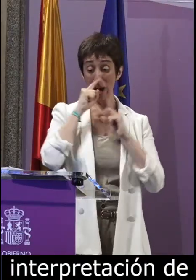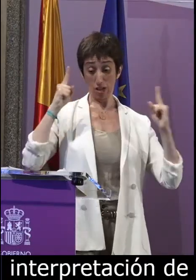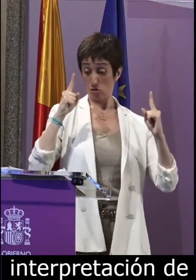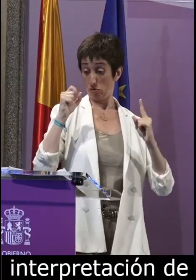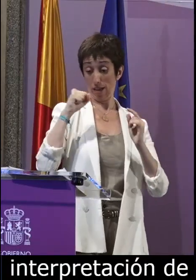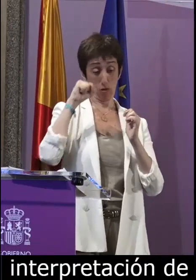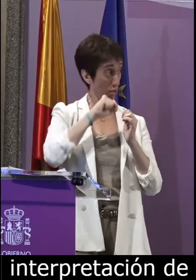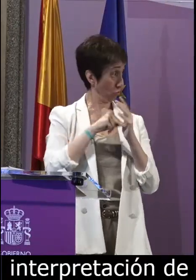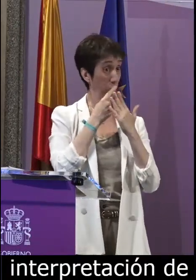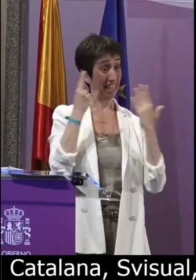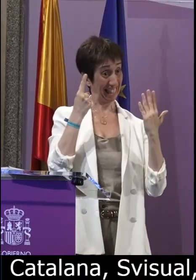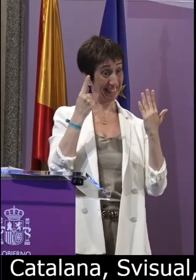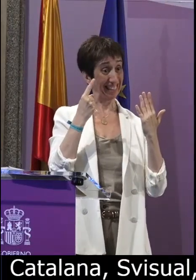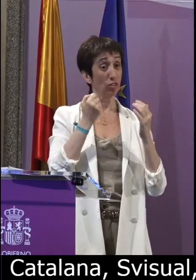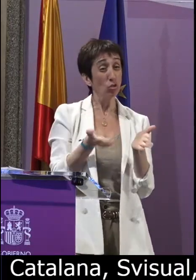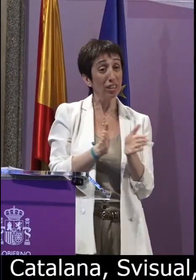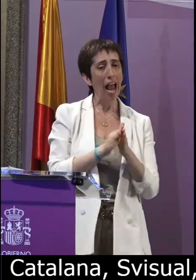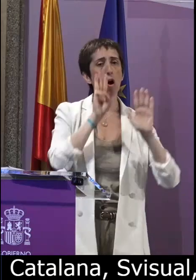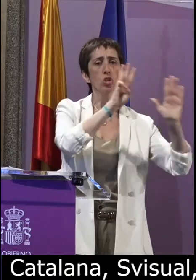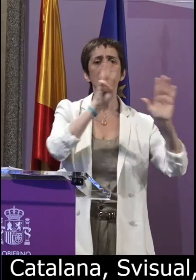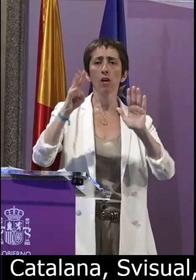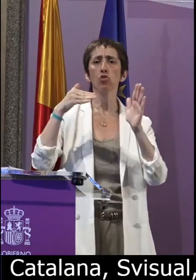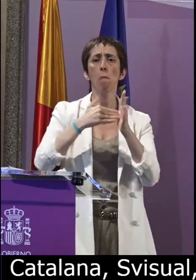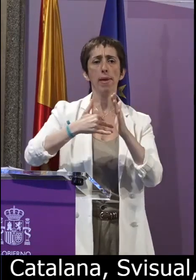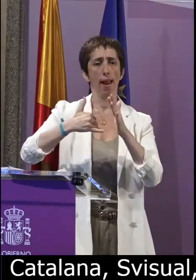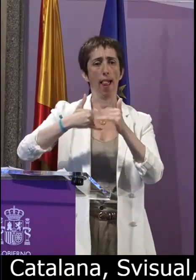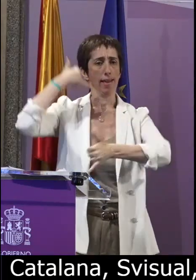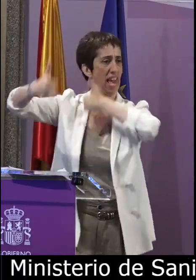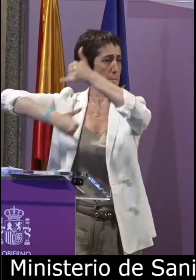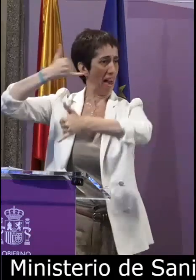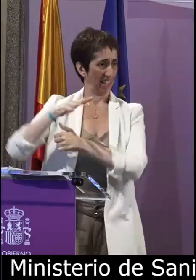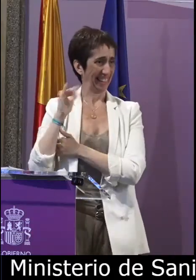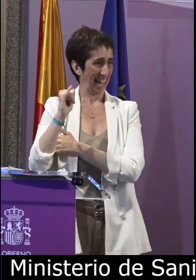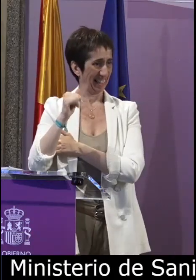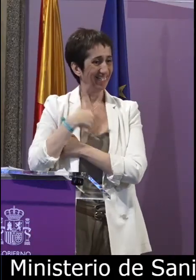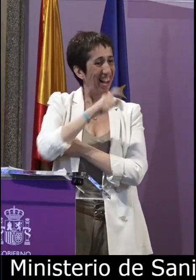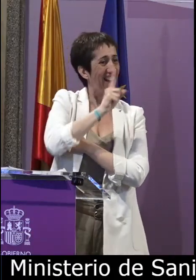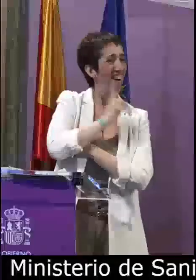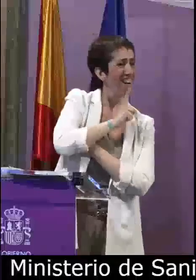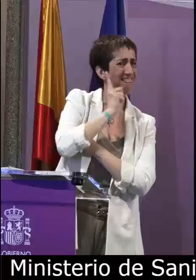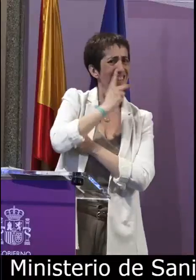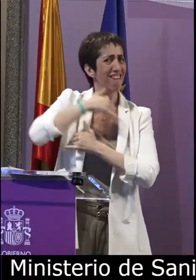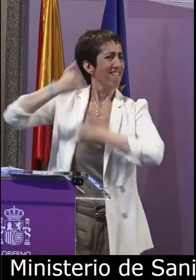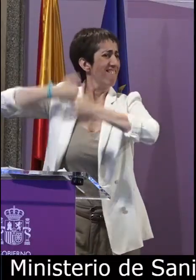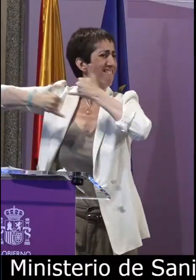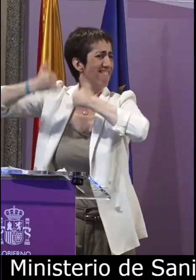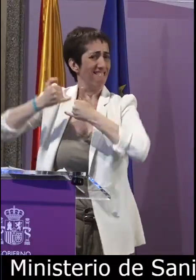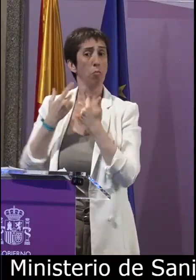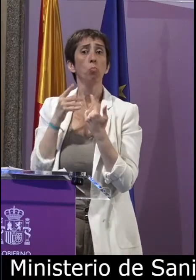comunicación entre las personas sordas a lo largo del año 2016 el servicio es visual recibió 88.000